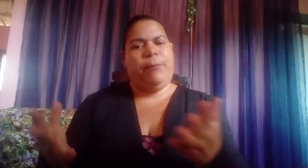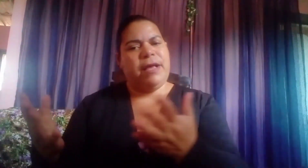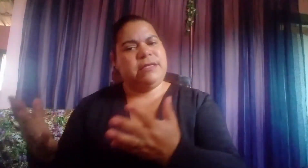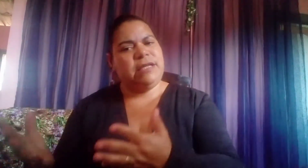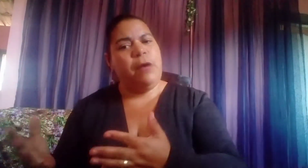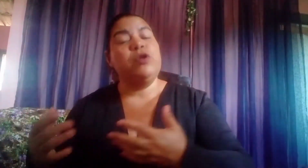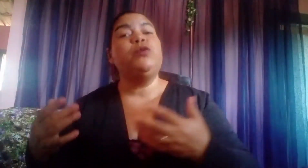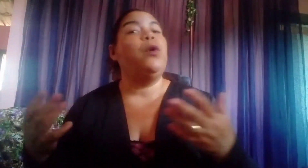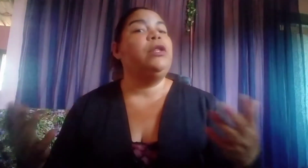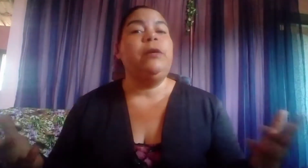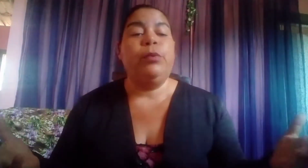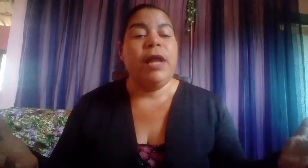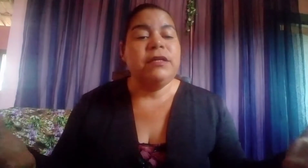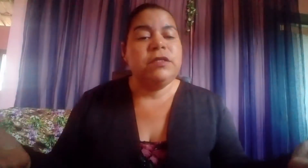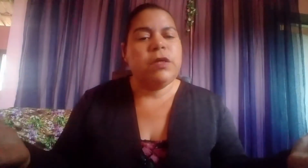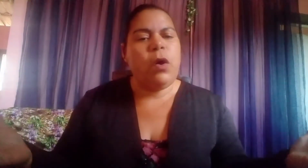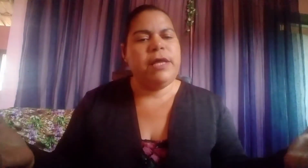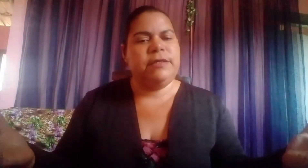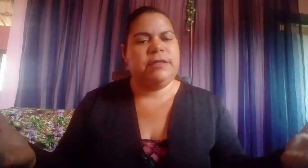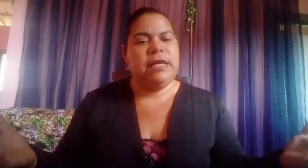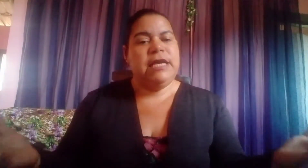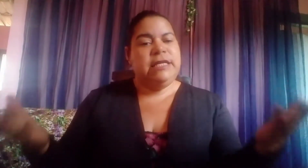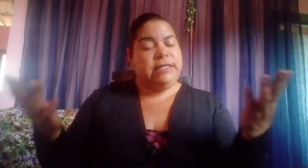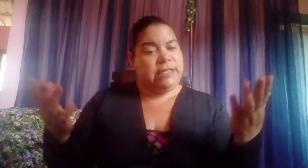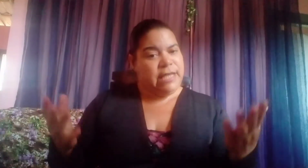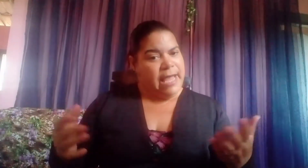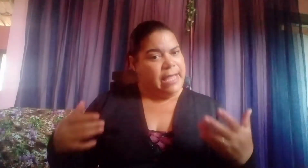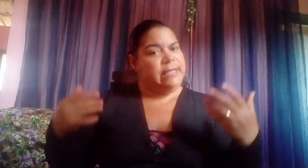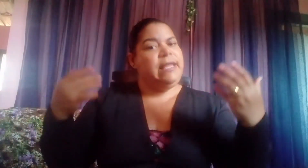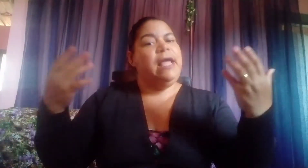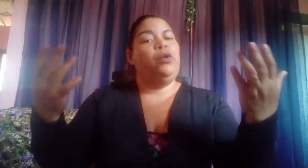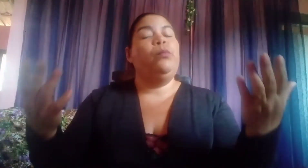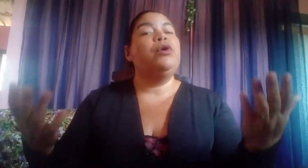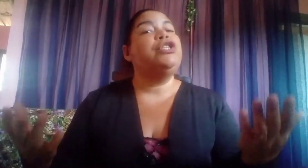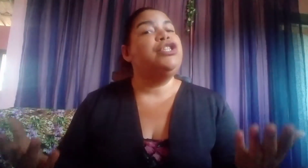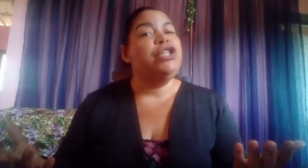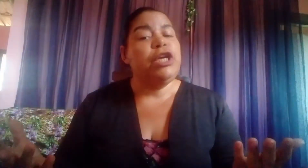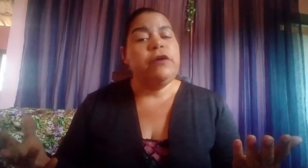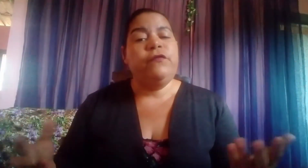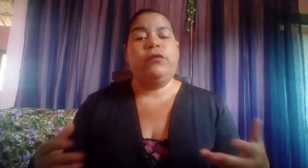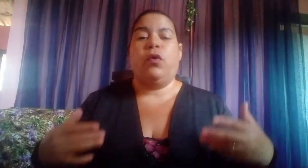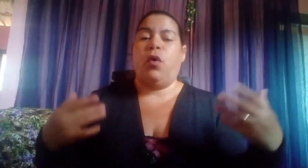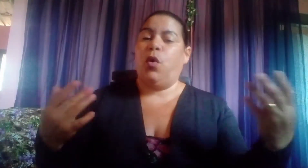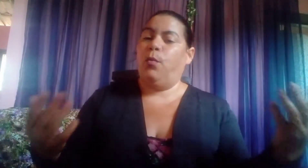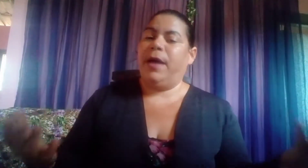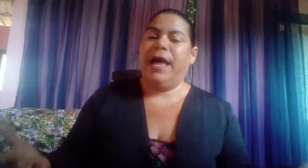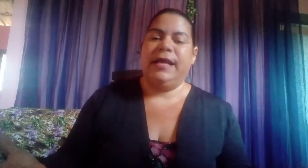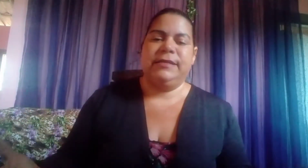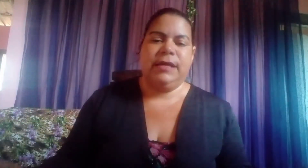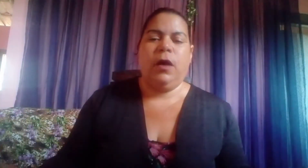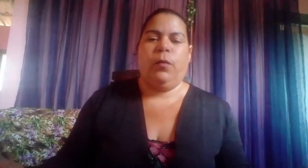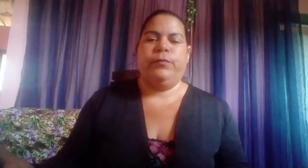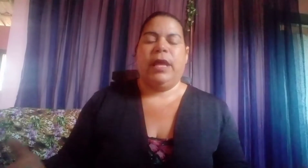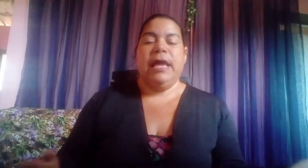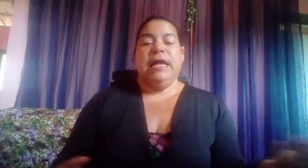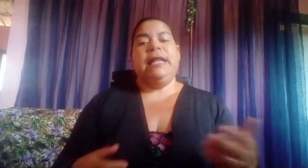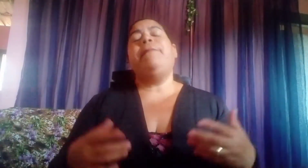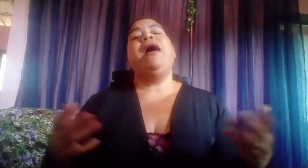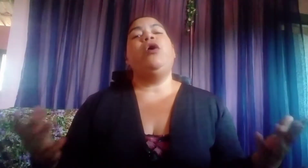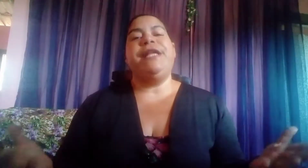passamos por tribulações sem ter um motivo ou uma razão. Na maioria